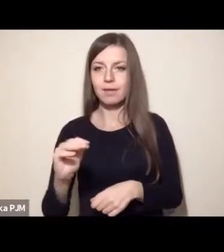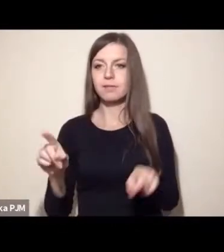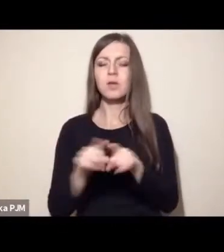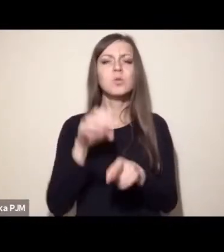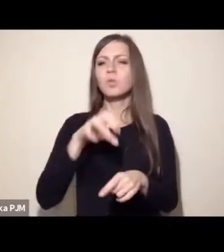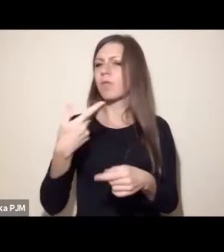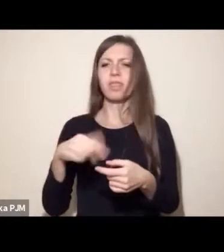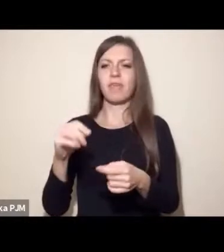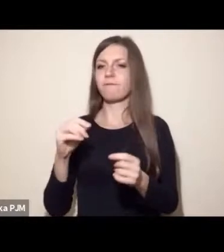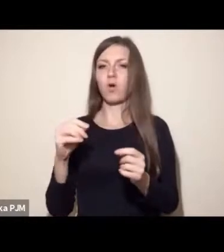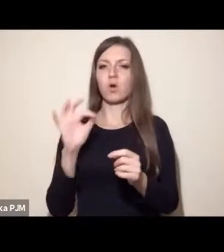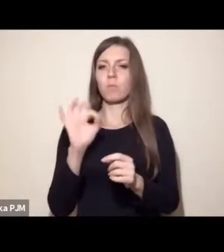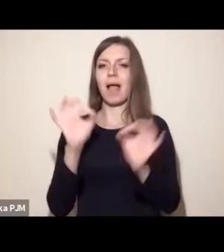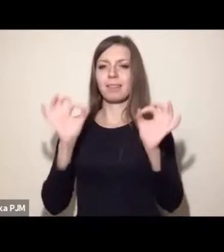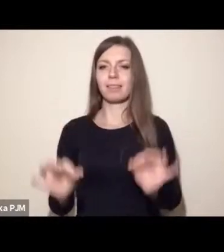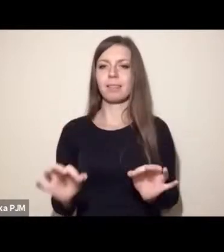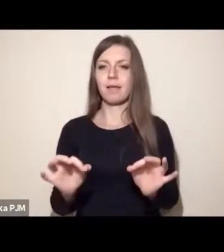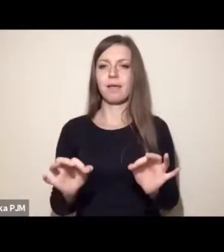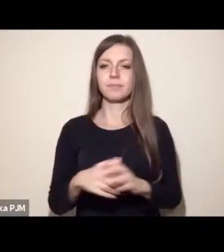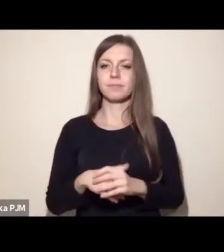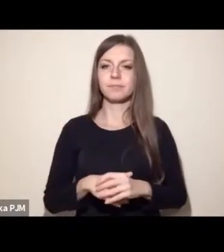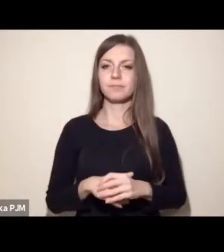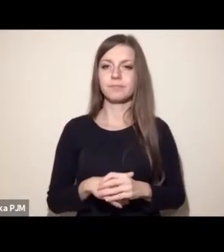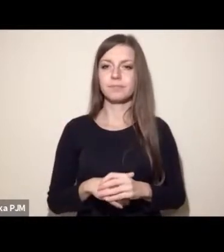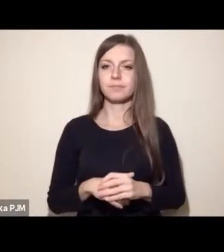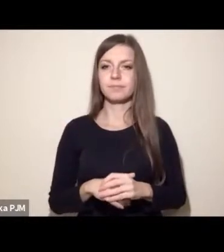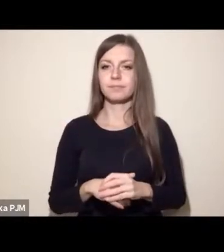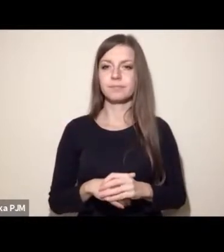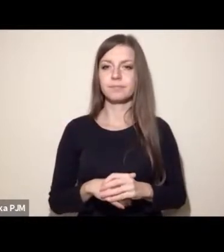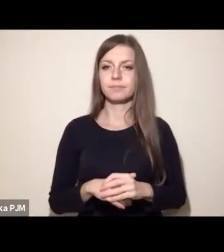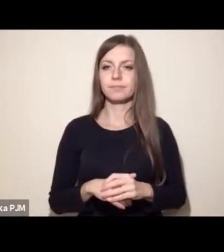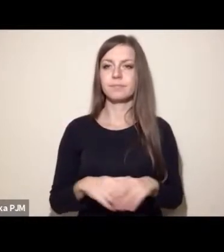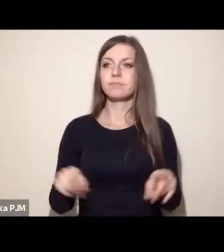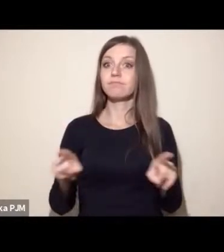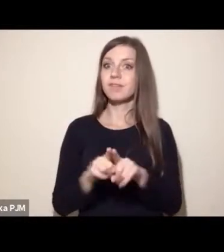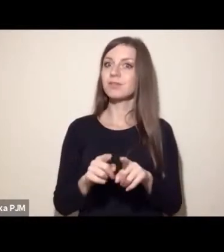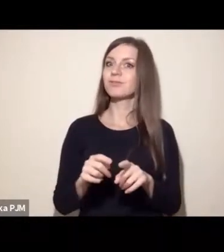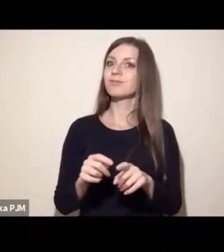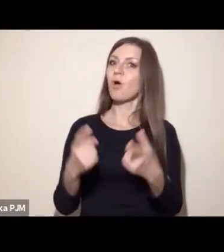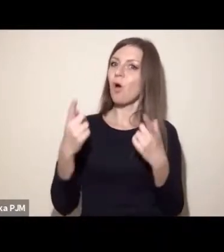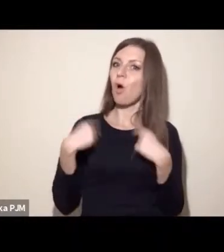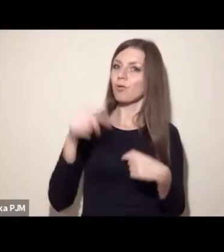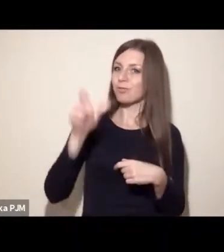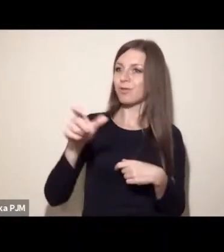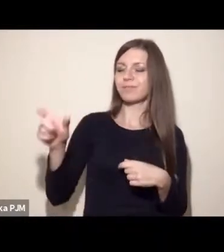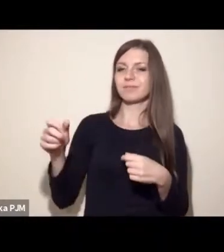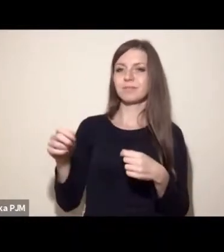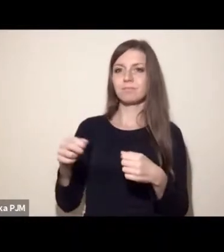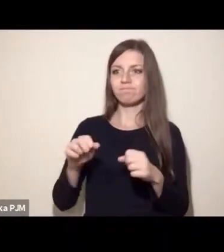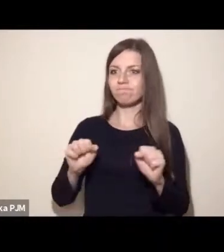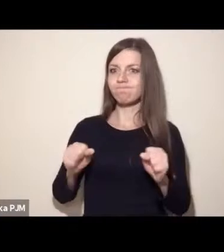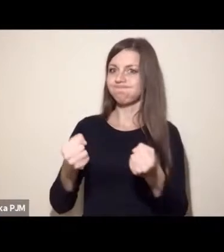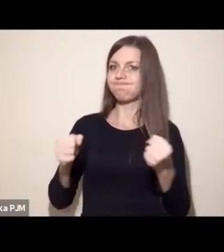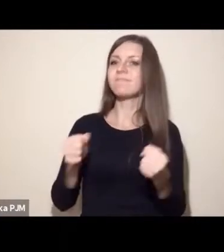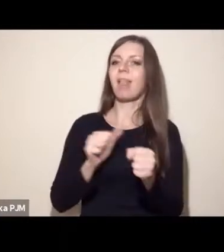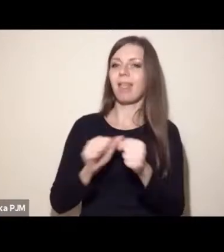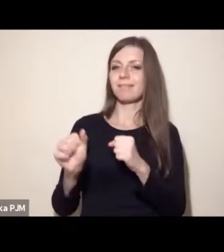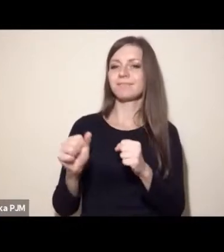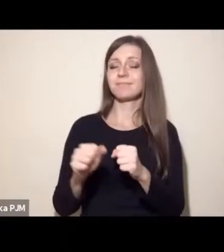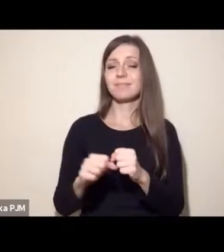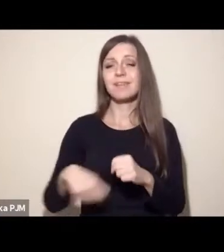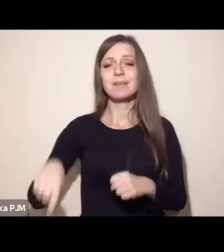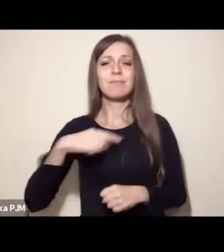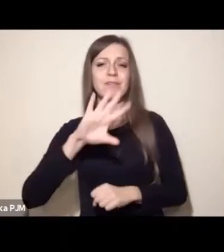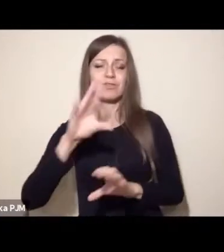grup nieformalnych, a do tego jeszcze wybitnie działających jednostek. I chyba też wszyscy wiemy